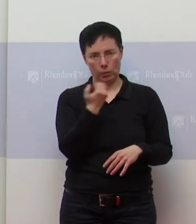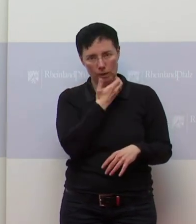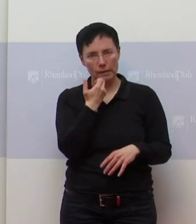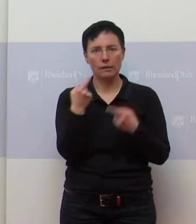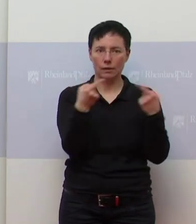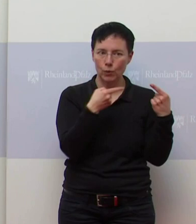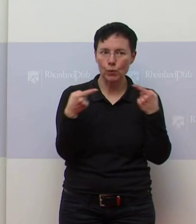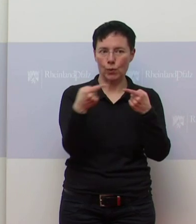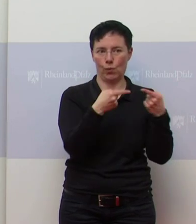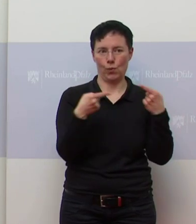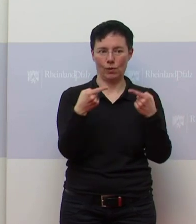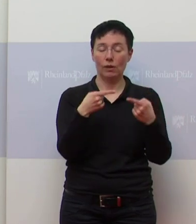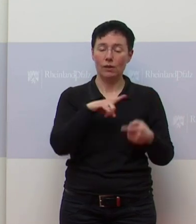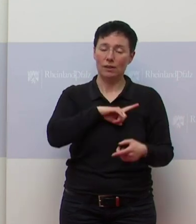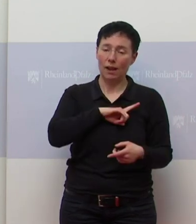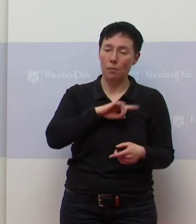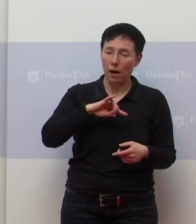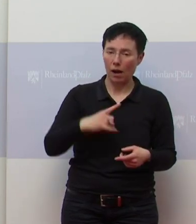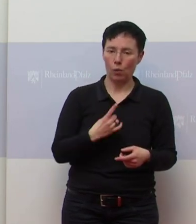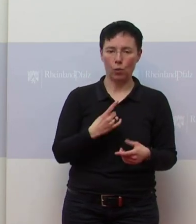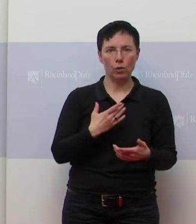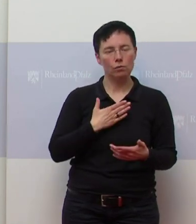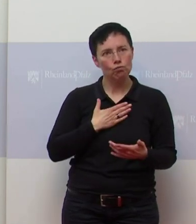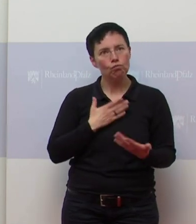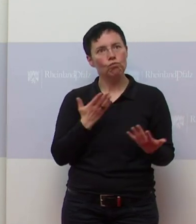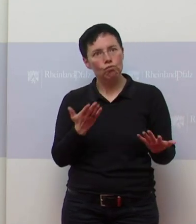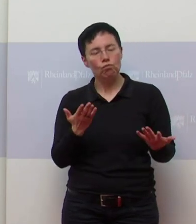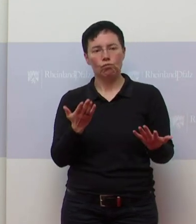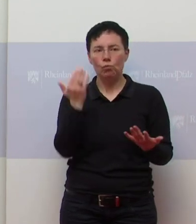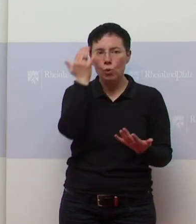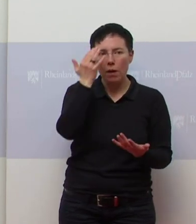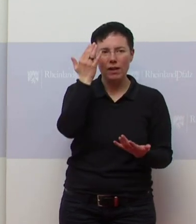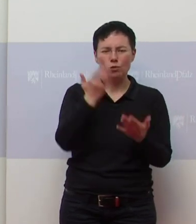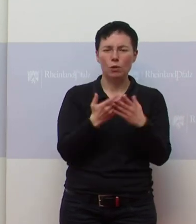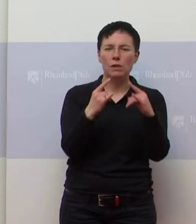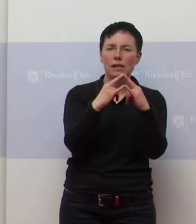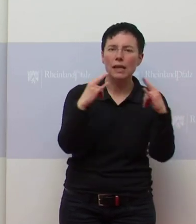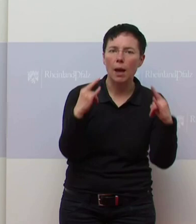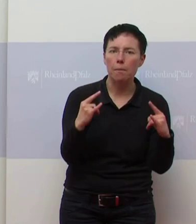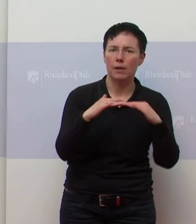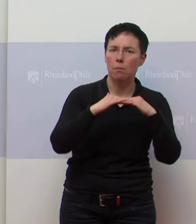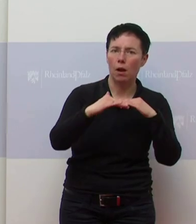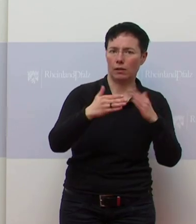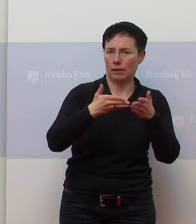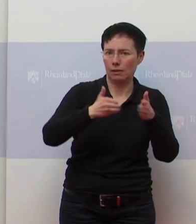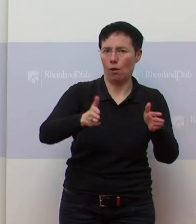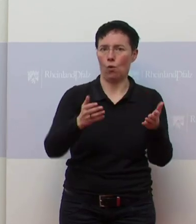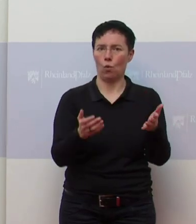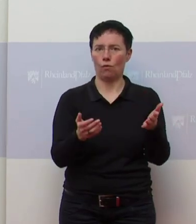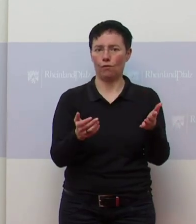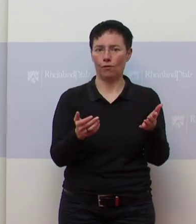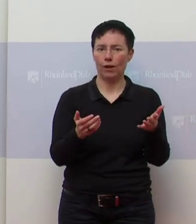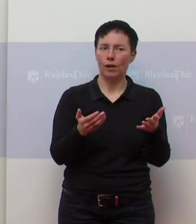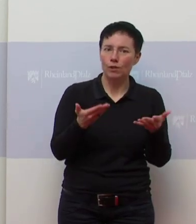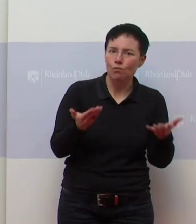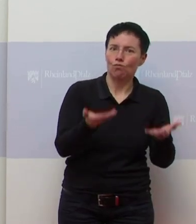ich hatte auch sehr viele Sympathien dafür, zu überlegen, kann man nicht die Campingplätze öffnen. Und wir